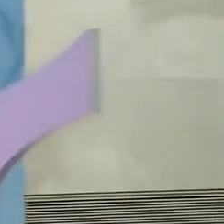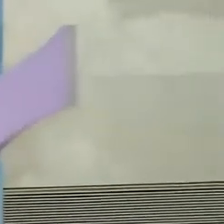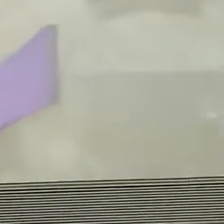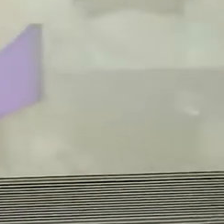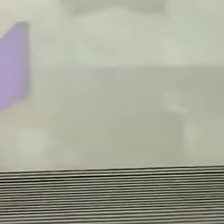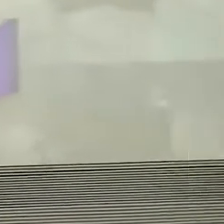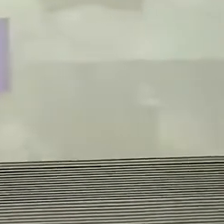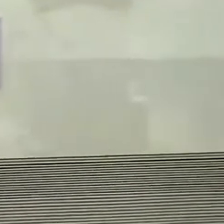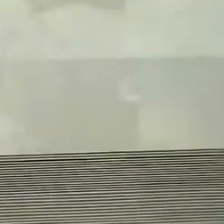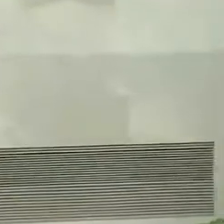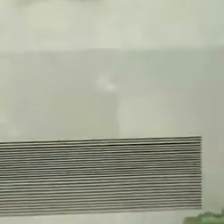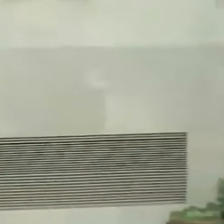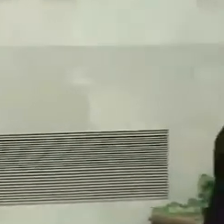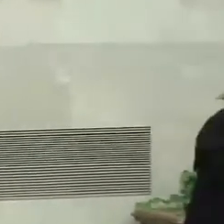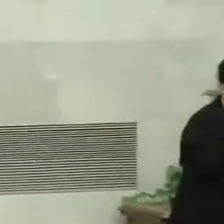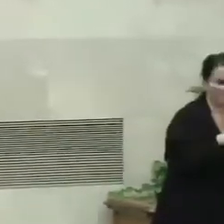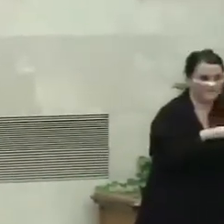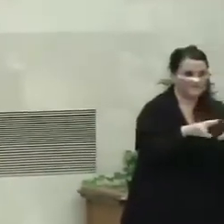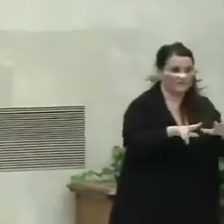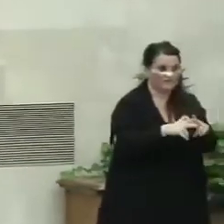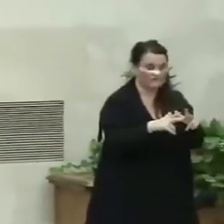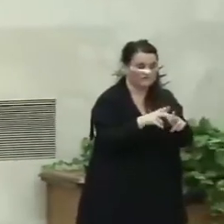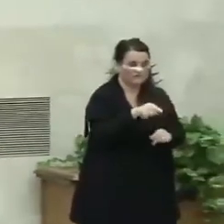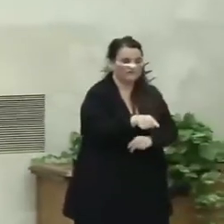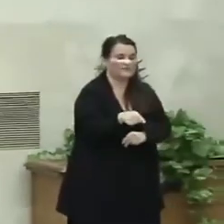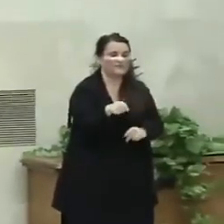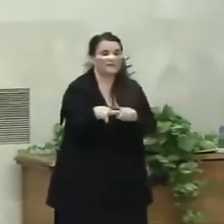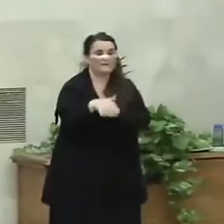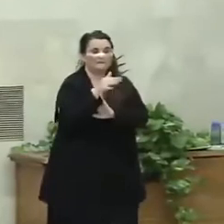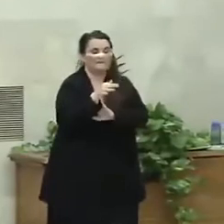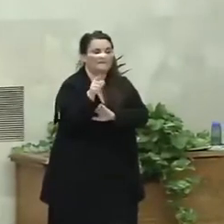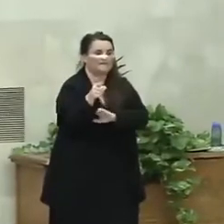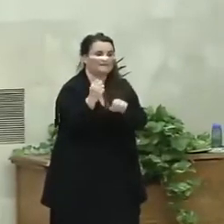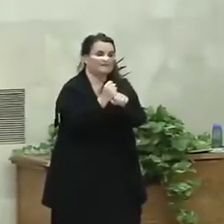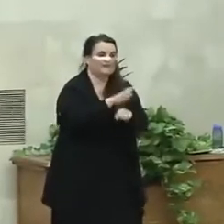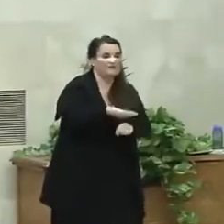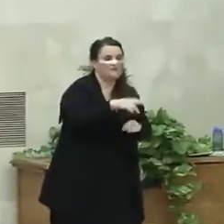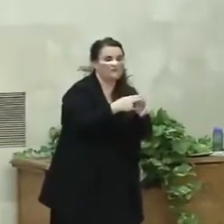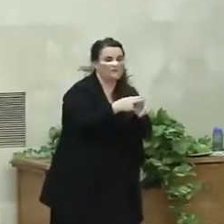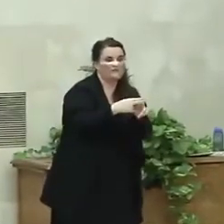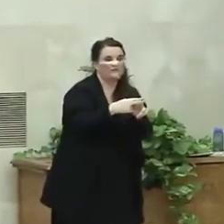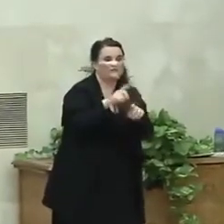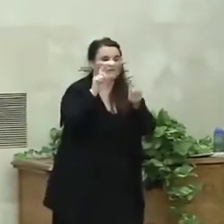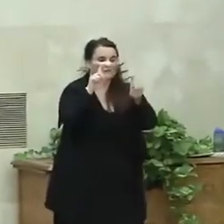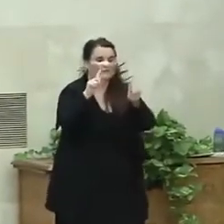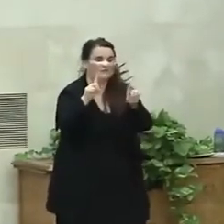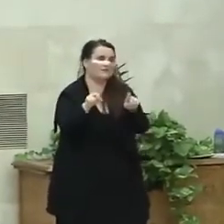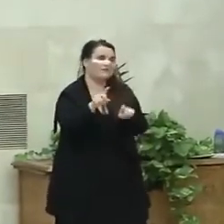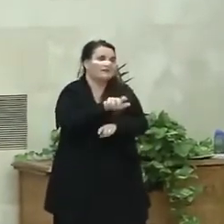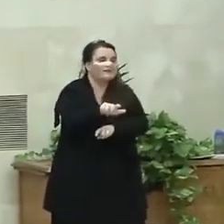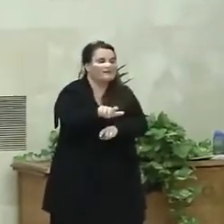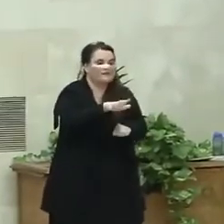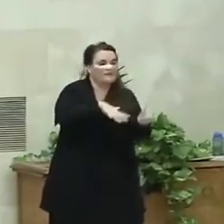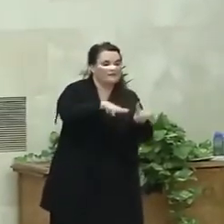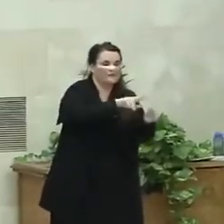bukantzaren, edutera bera ikotzen dengurdukeen enakuekak cebuketan tanto en entornos rurales como